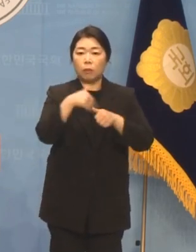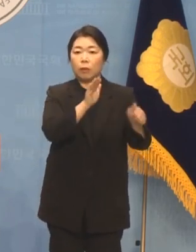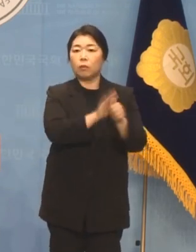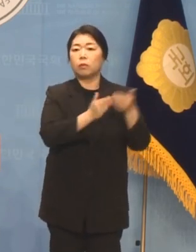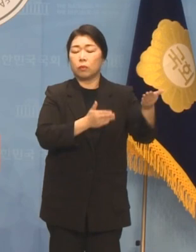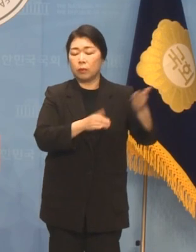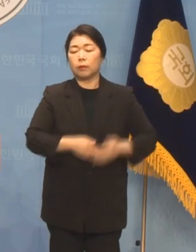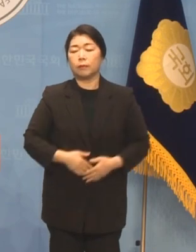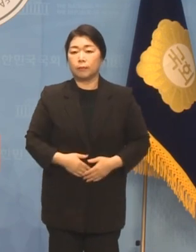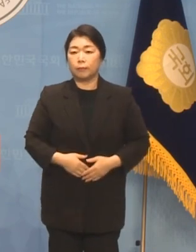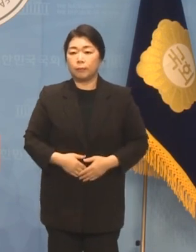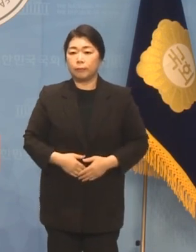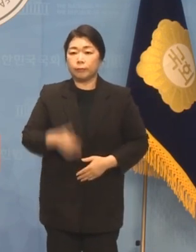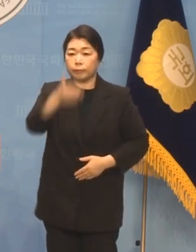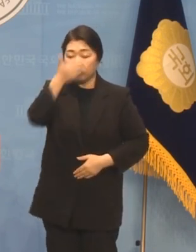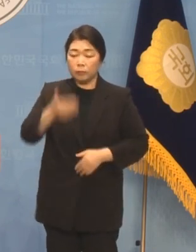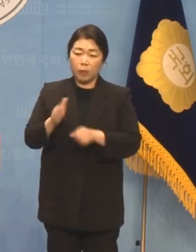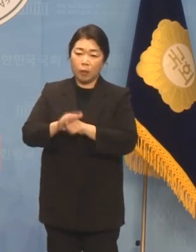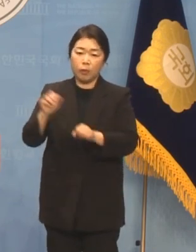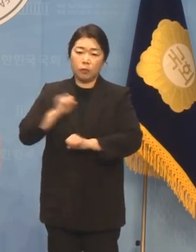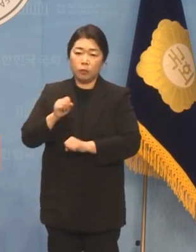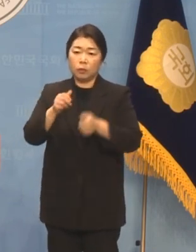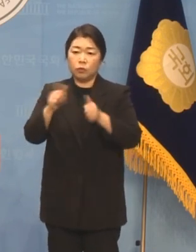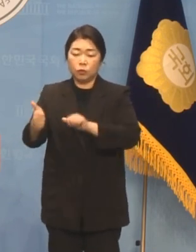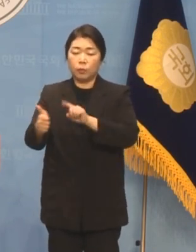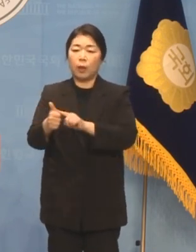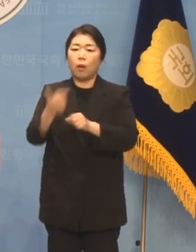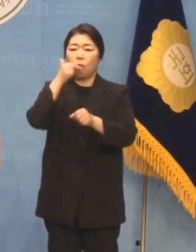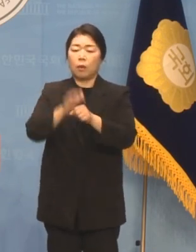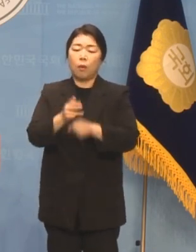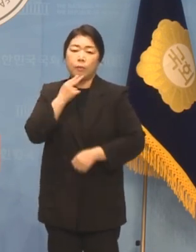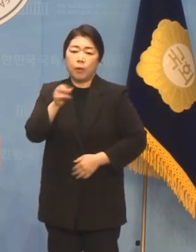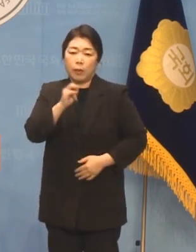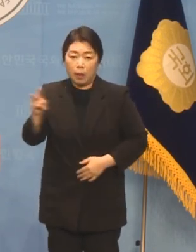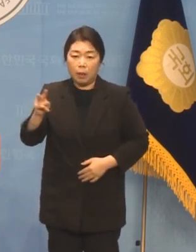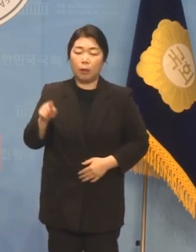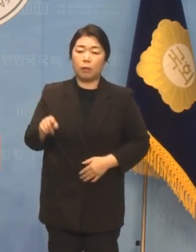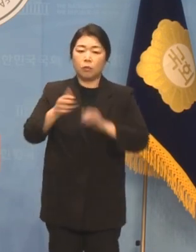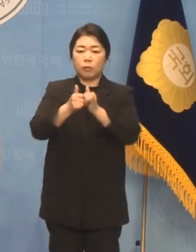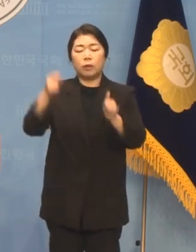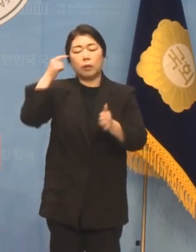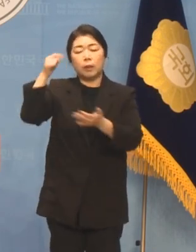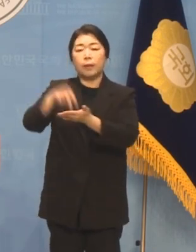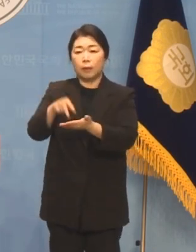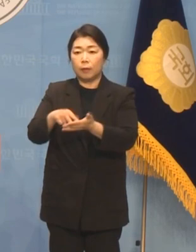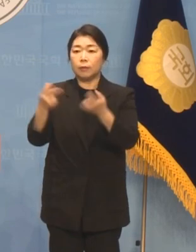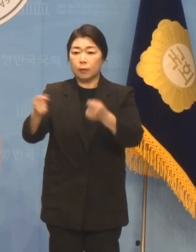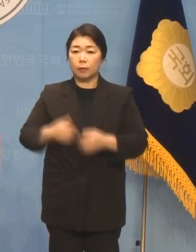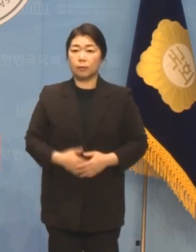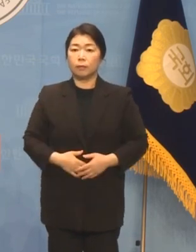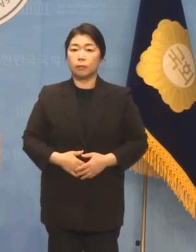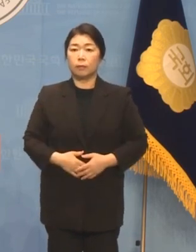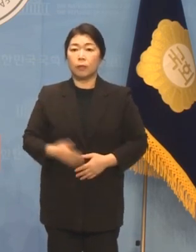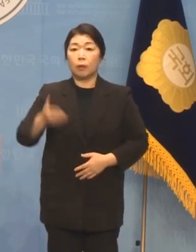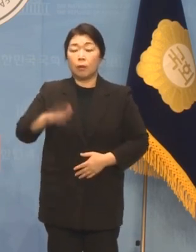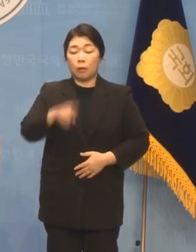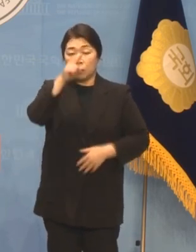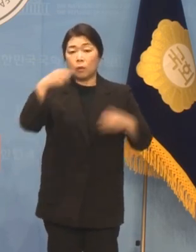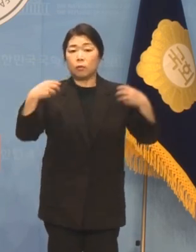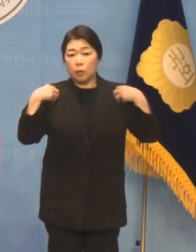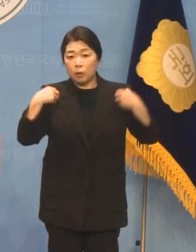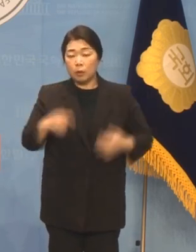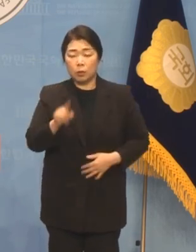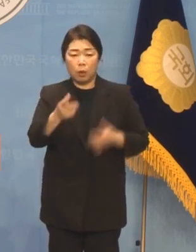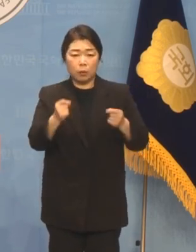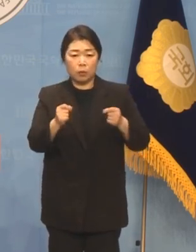해병대원의 죽음에 억울함이 남지 않아야 한다는 것이 국민적 정서입니다. 그런데 정부가